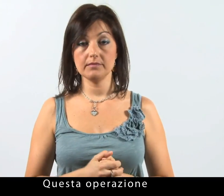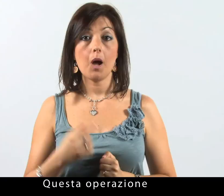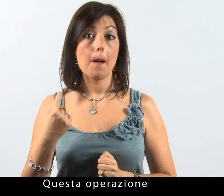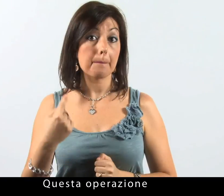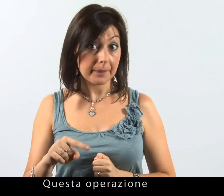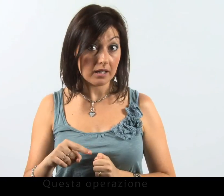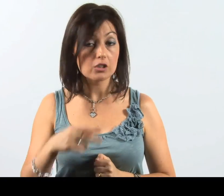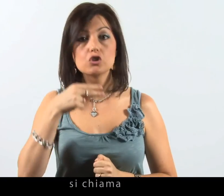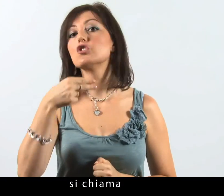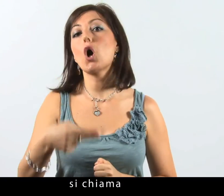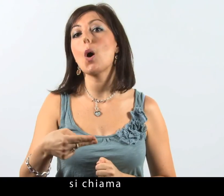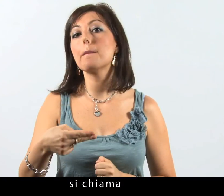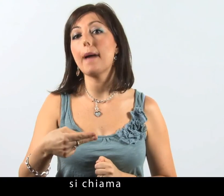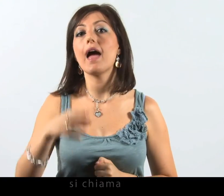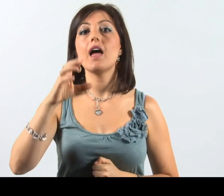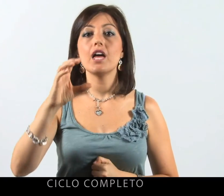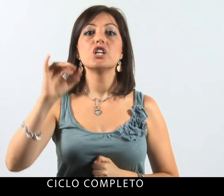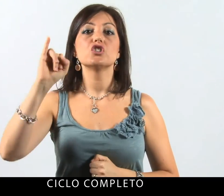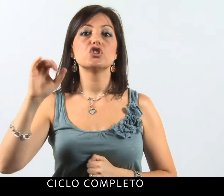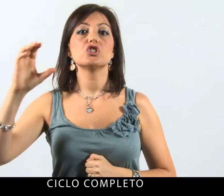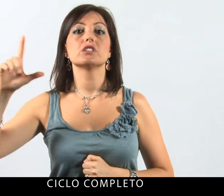operazione si chiama ciclo completo.